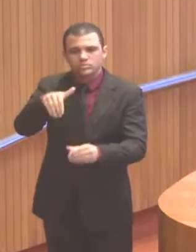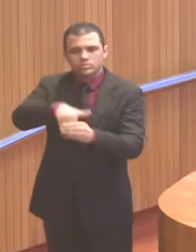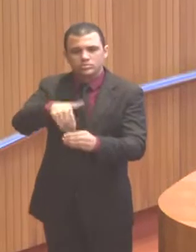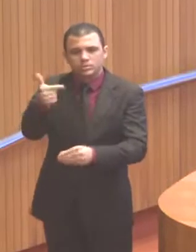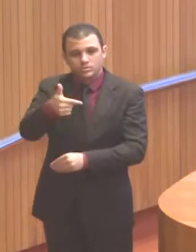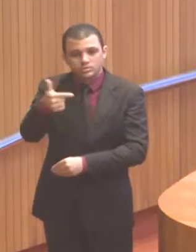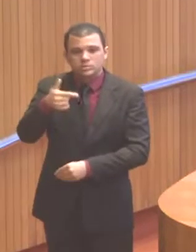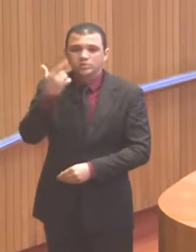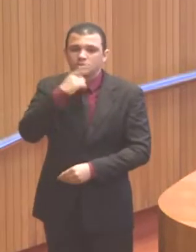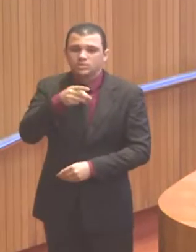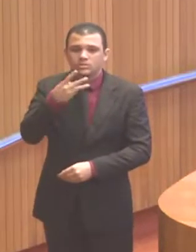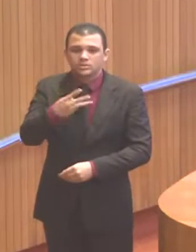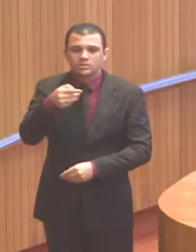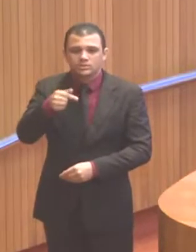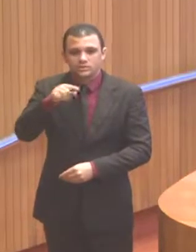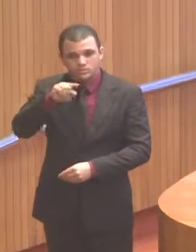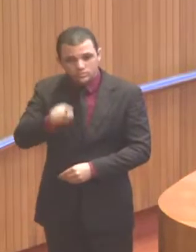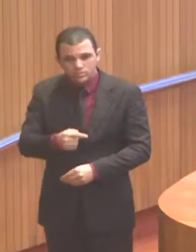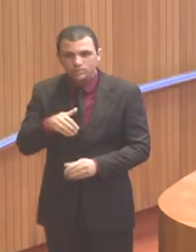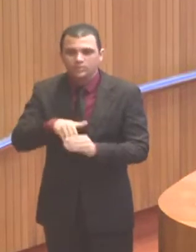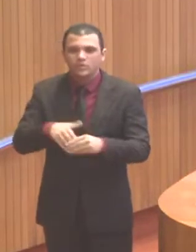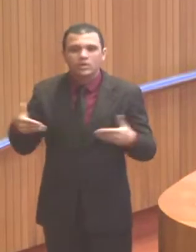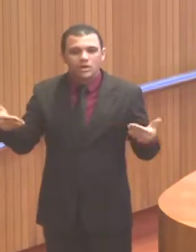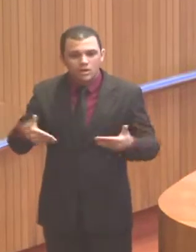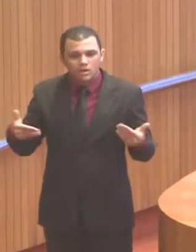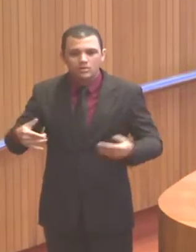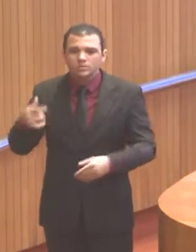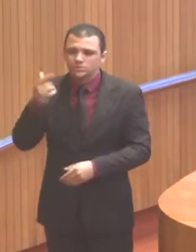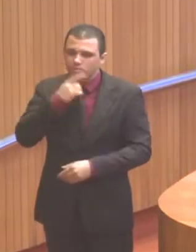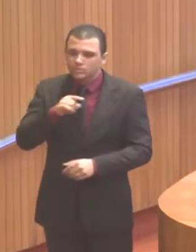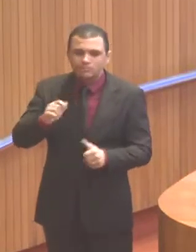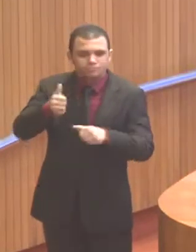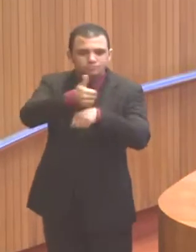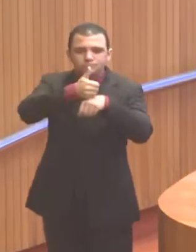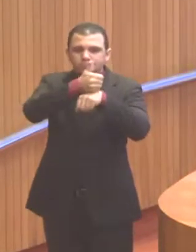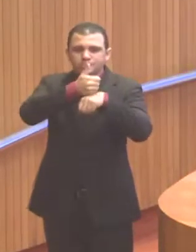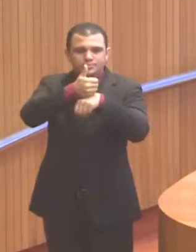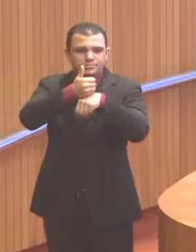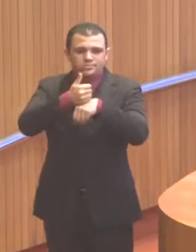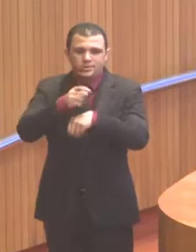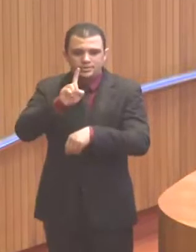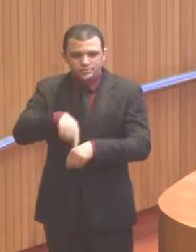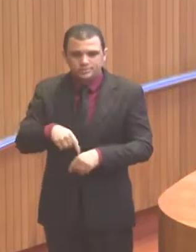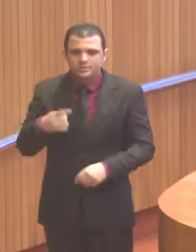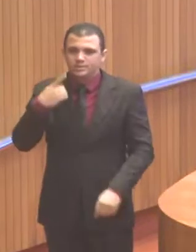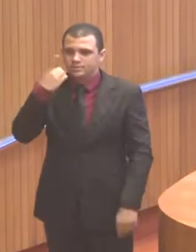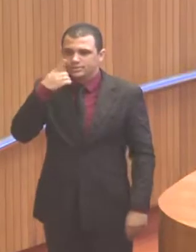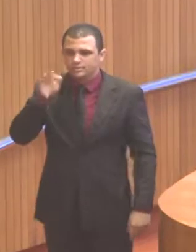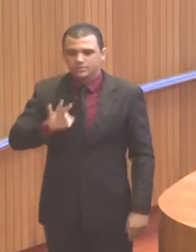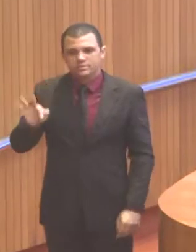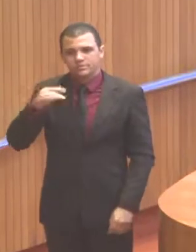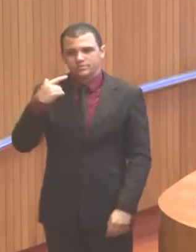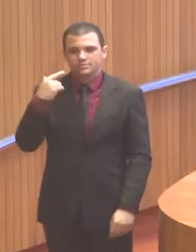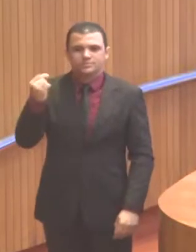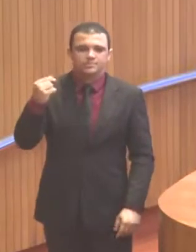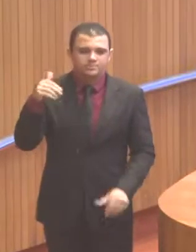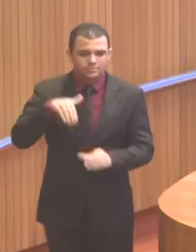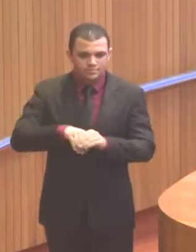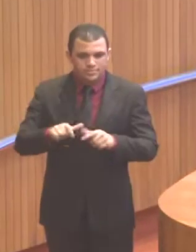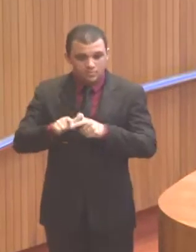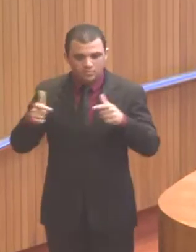deu a maior votação para a deputada federal. E eu quero também, presidente, dedicar esse resultado eleitoral,